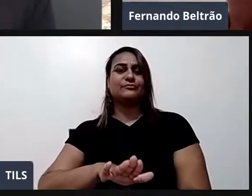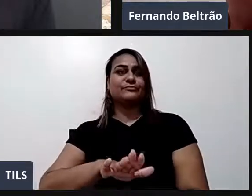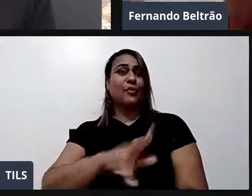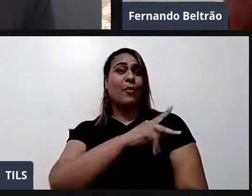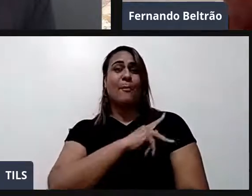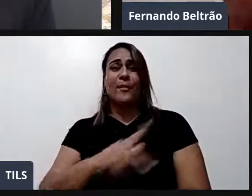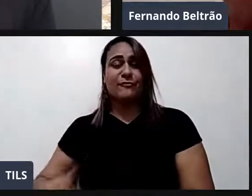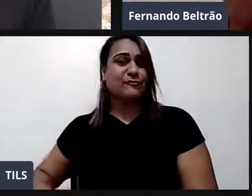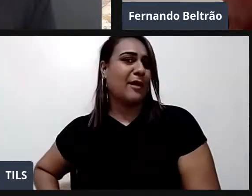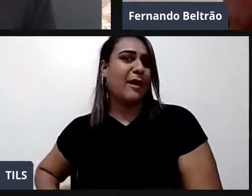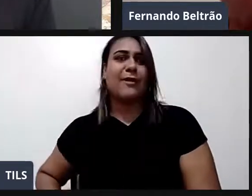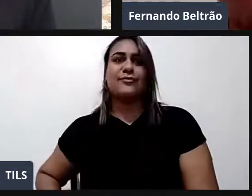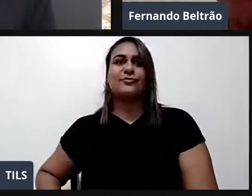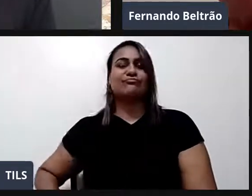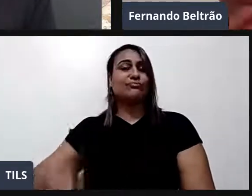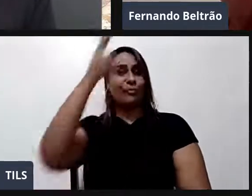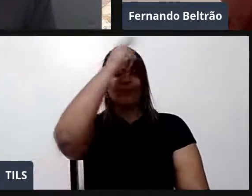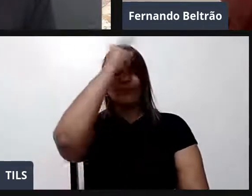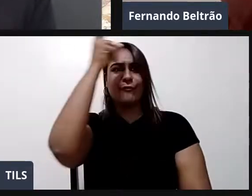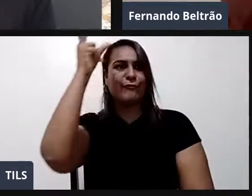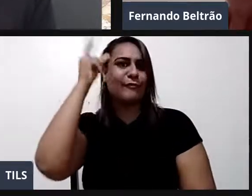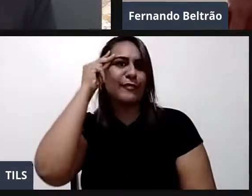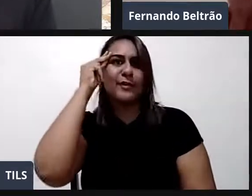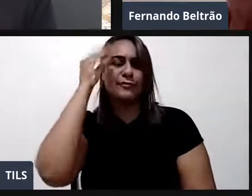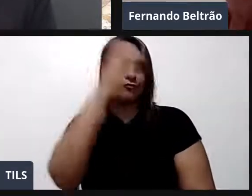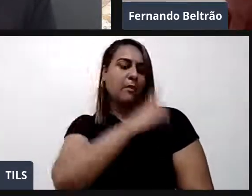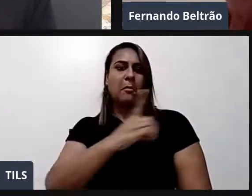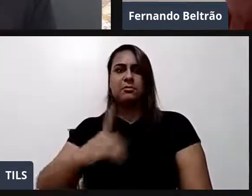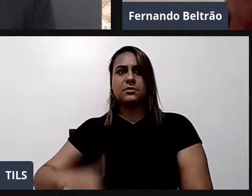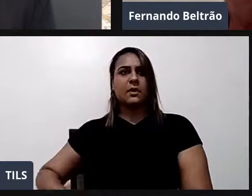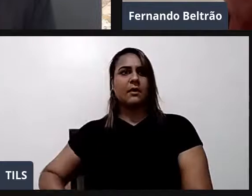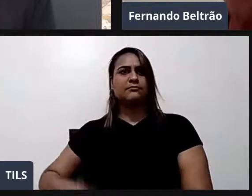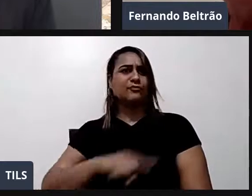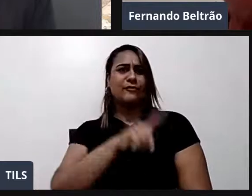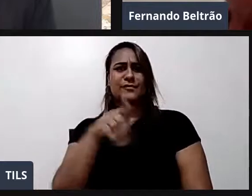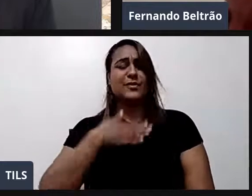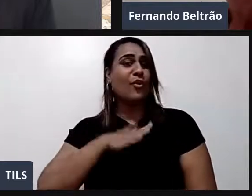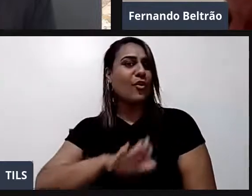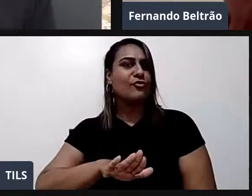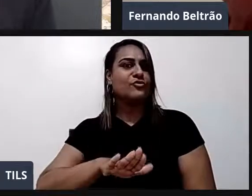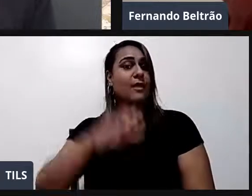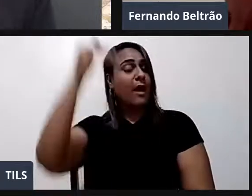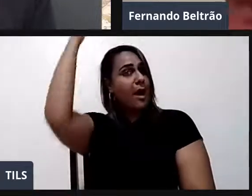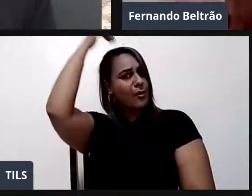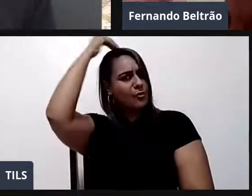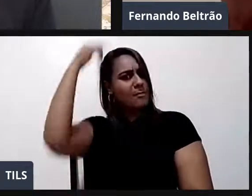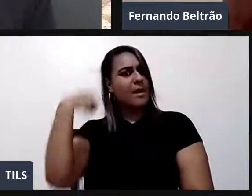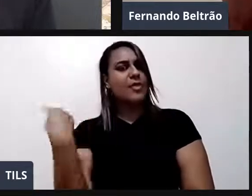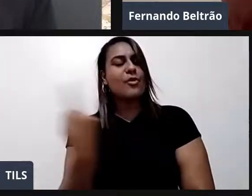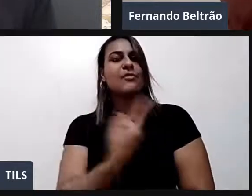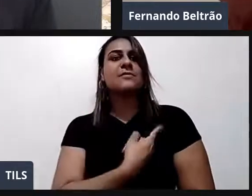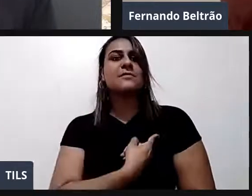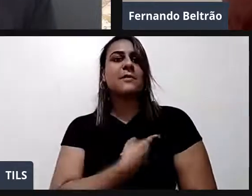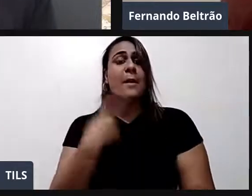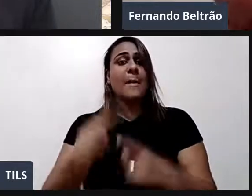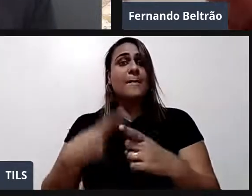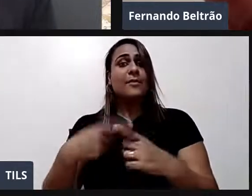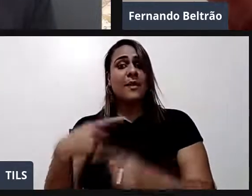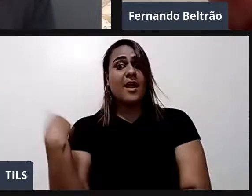de um deputado. A culpa é nossa mesmo. É o silêncio dos bons que pode permitir o